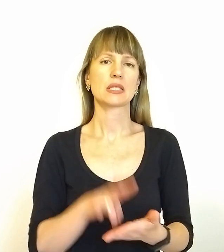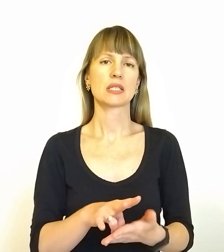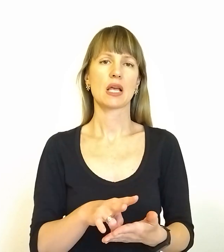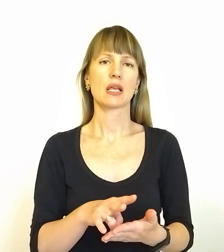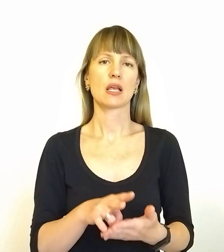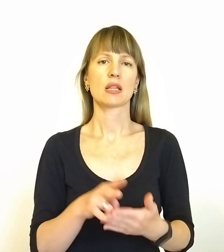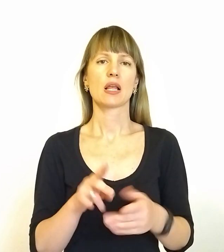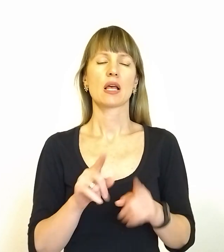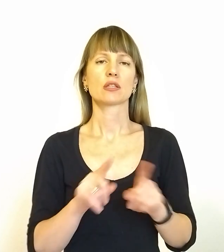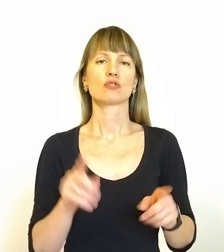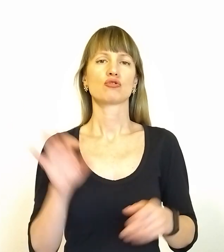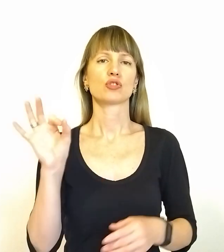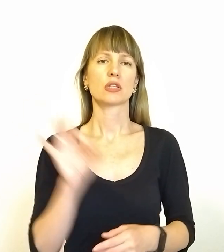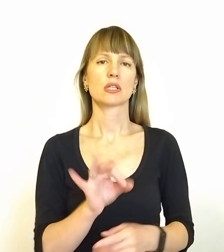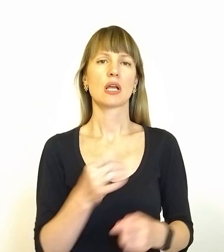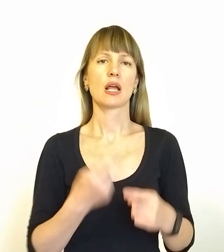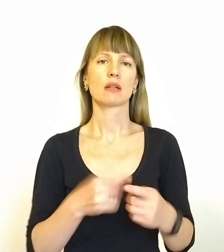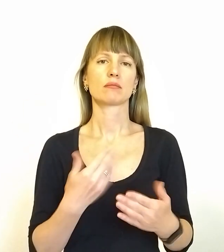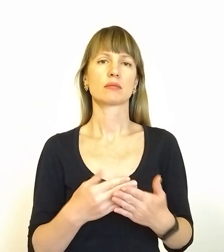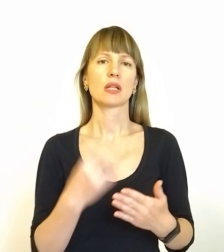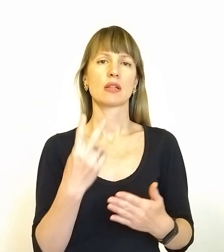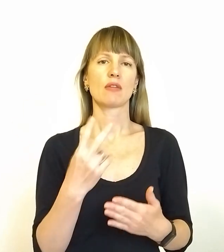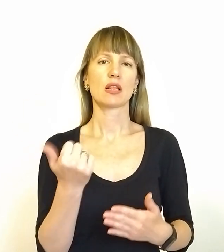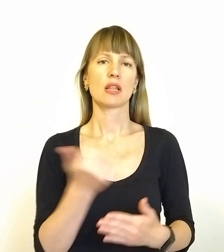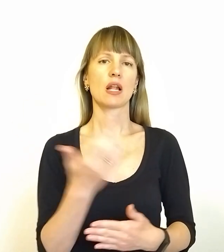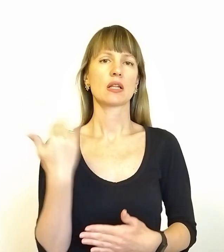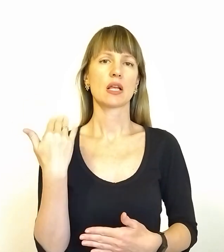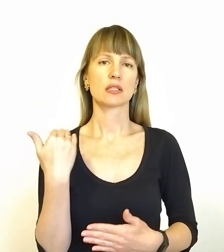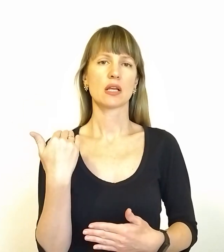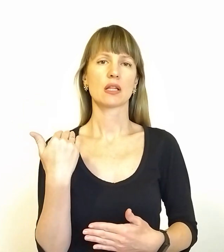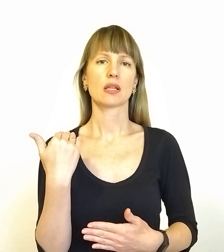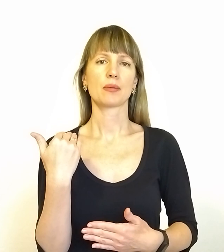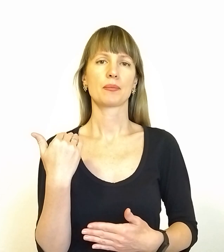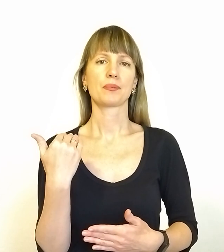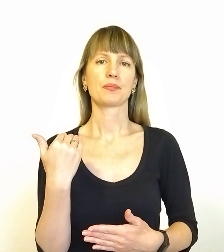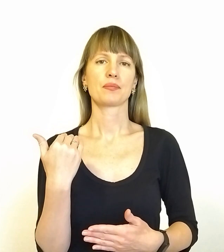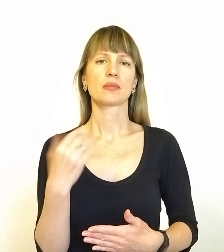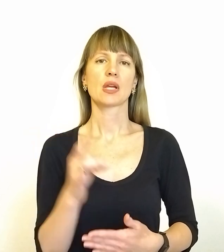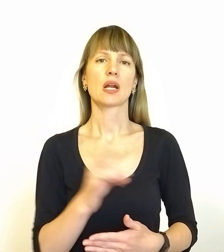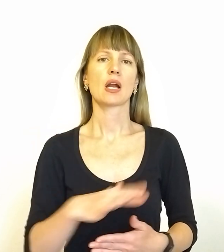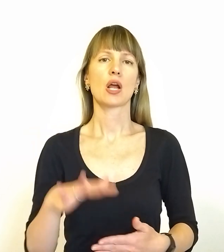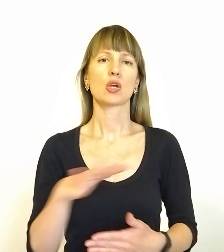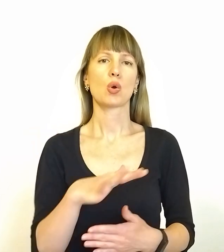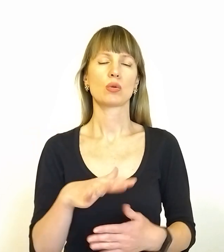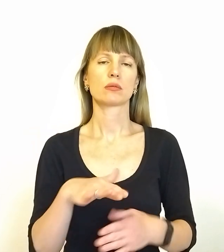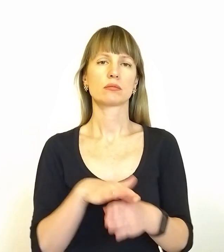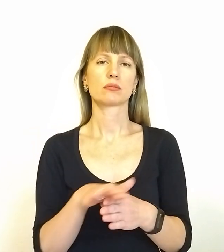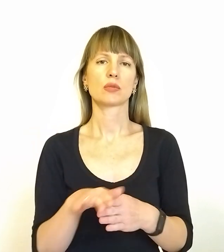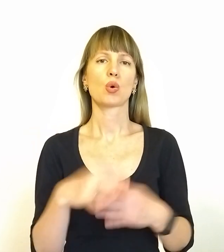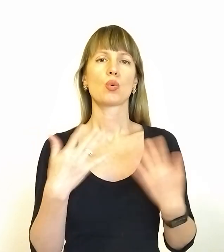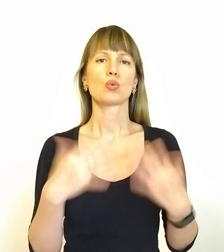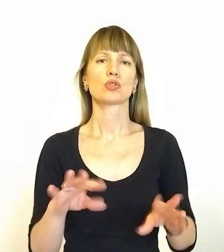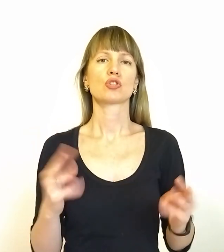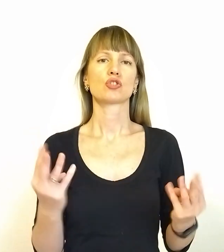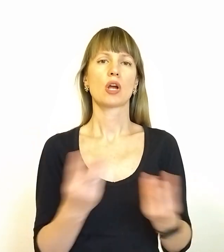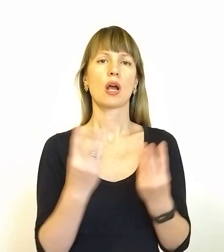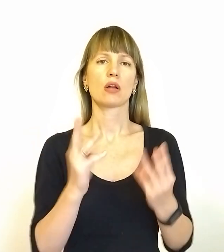участилися це все где-то неділи-две назад. Районами цілими вже зжигають, к сожалению,